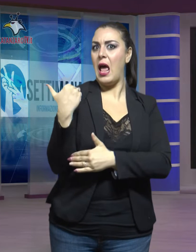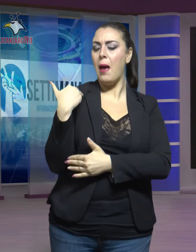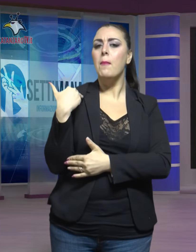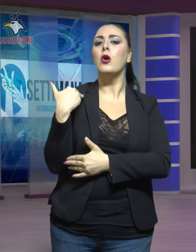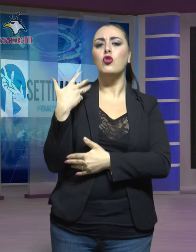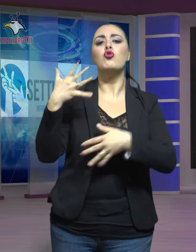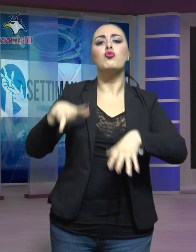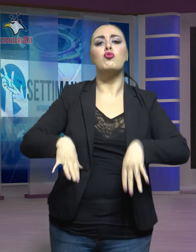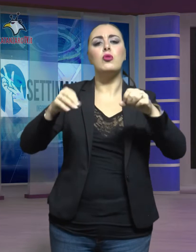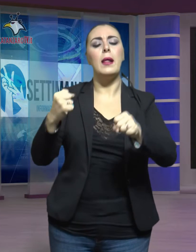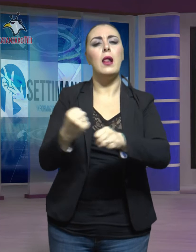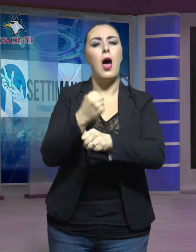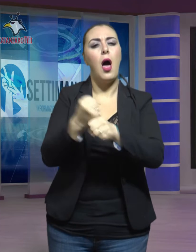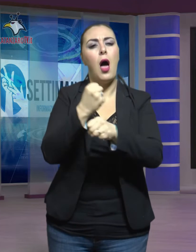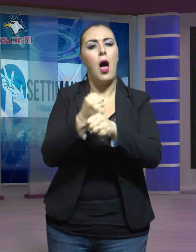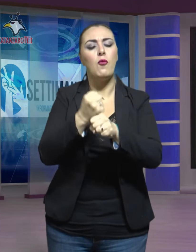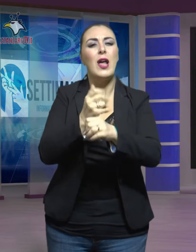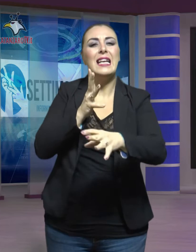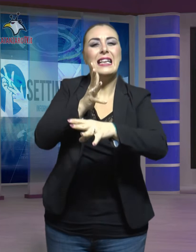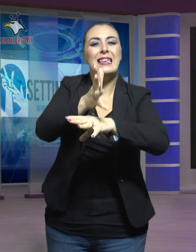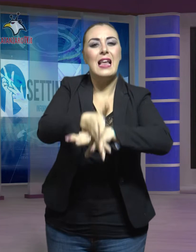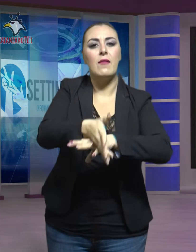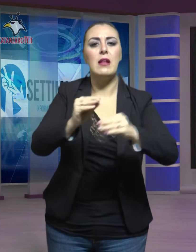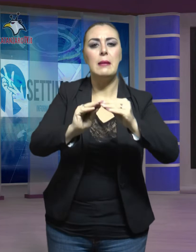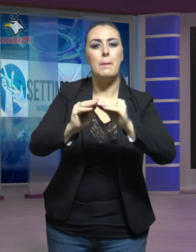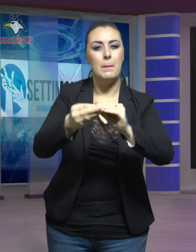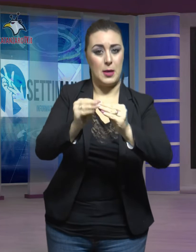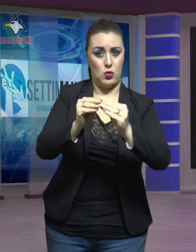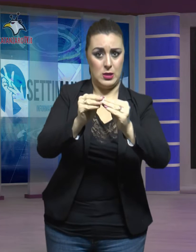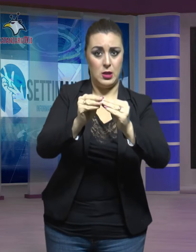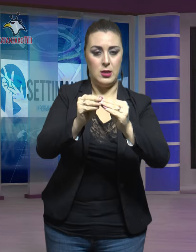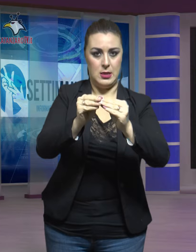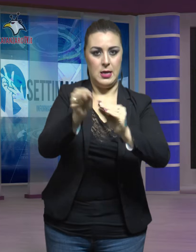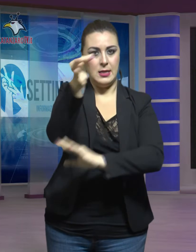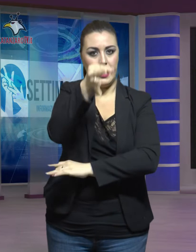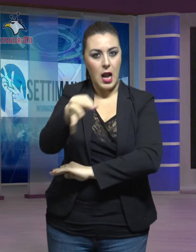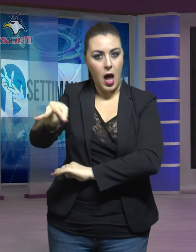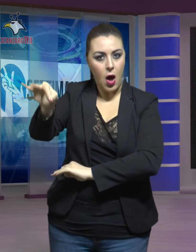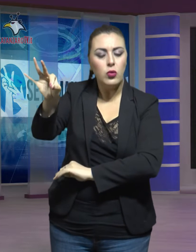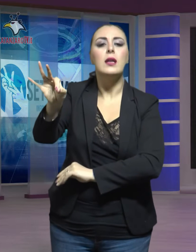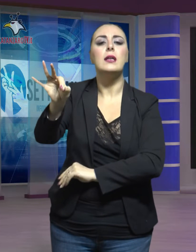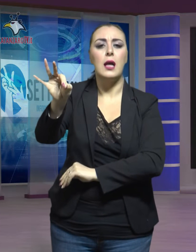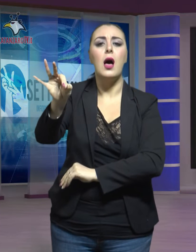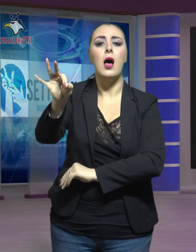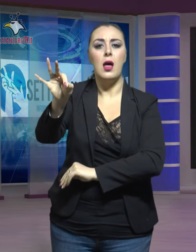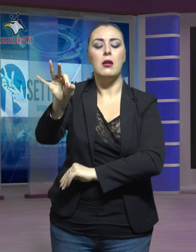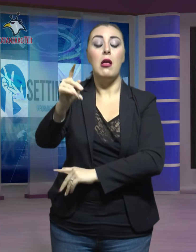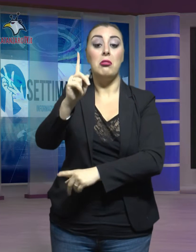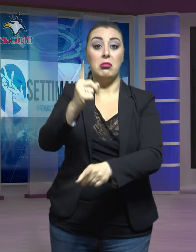atto ulteriori interventi di manutenzione straordinaria che termineranno a